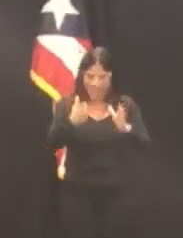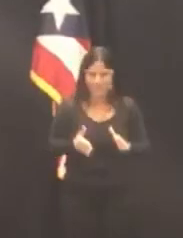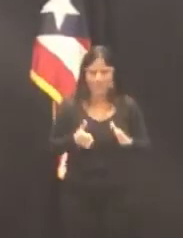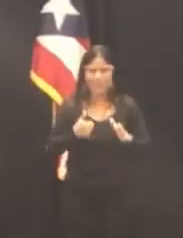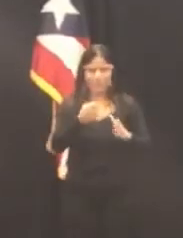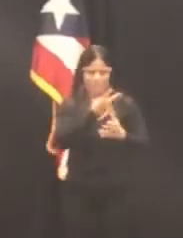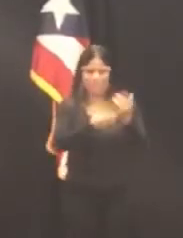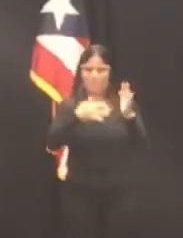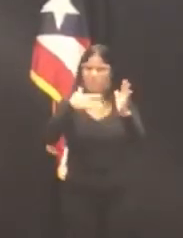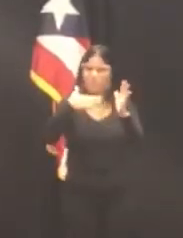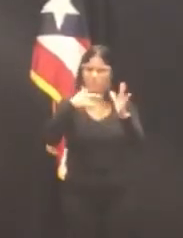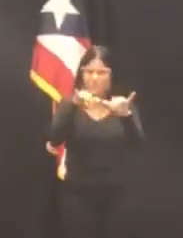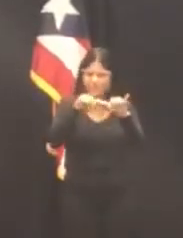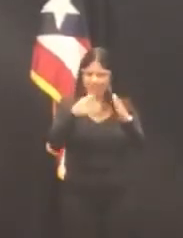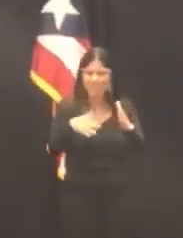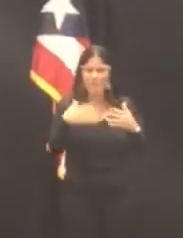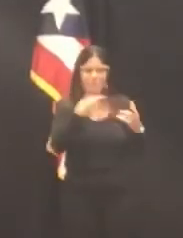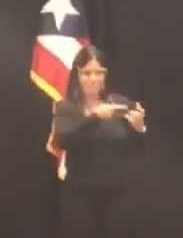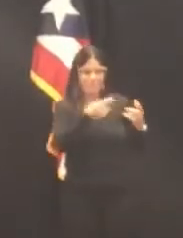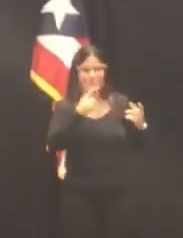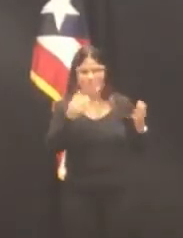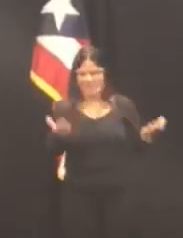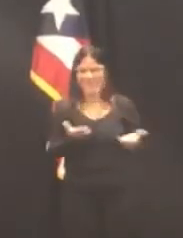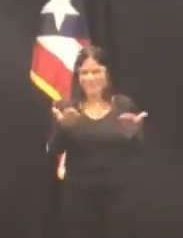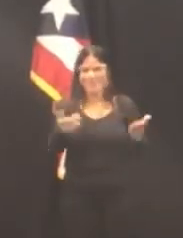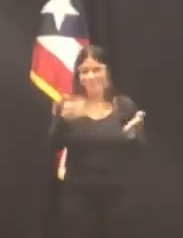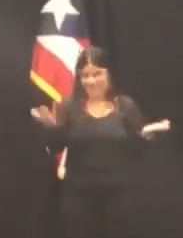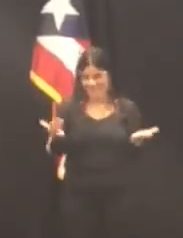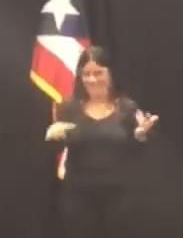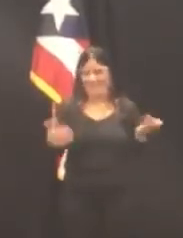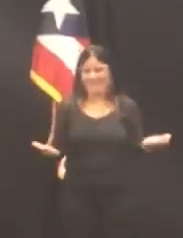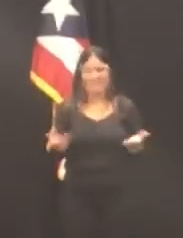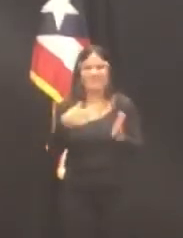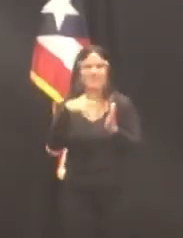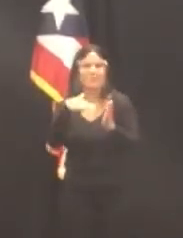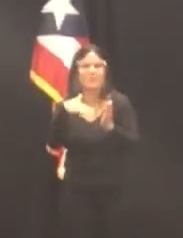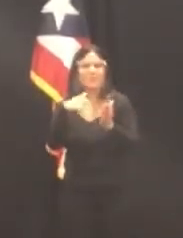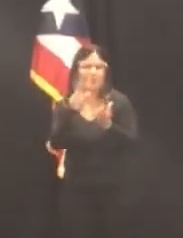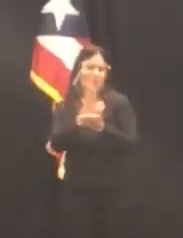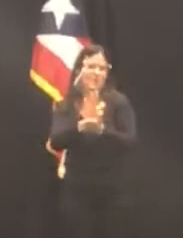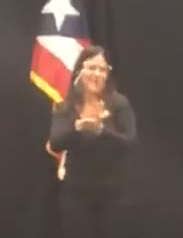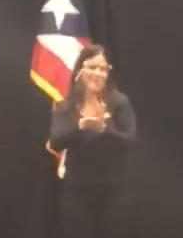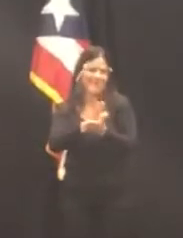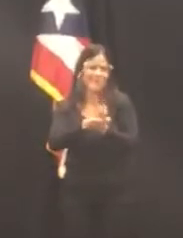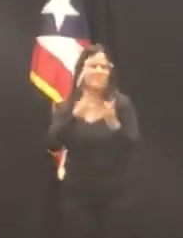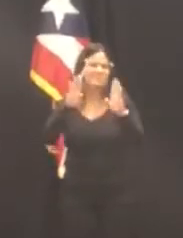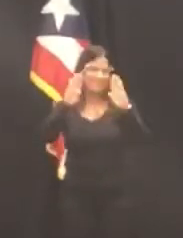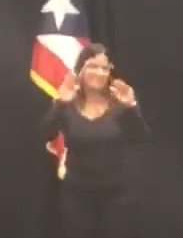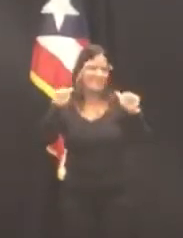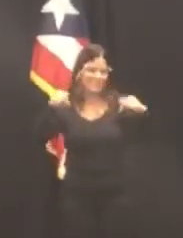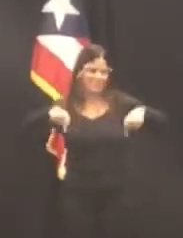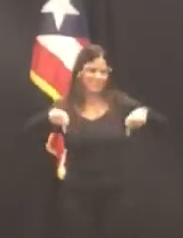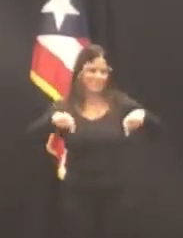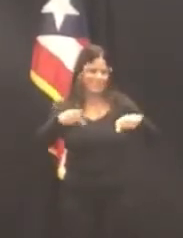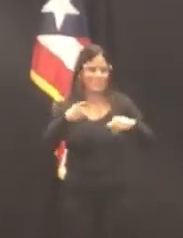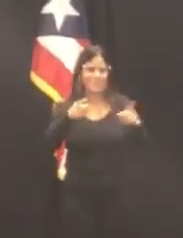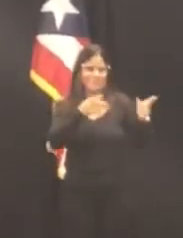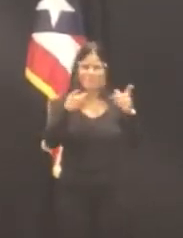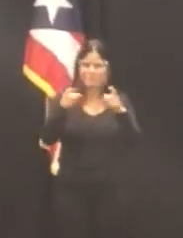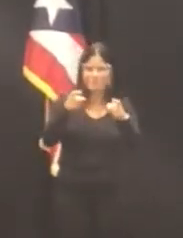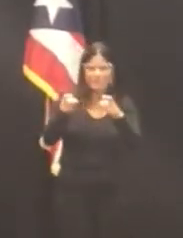pública y privada de Puerto Rico. Tiene un bachillerato en administración de empresas con concentración de contabilidad,